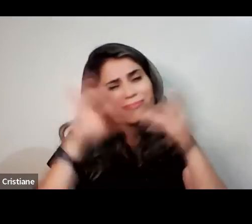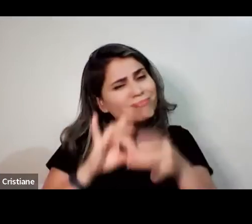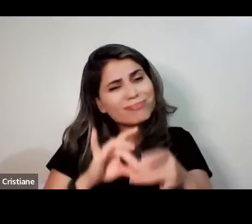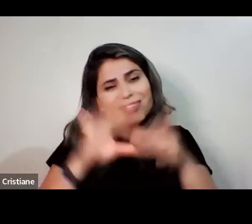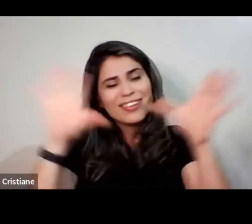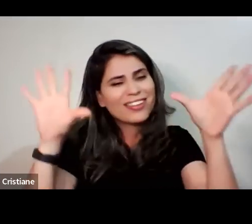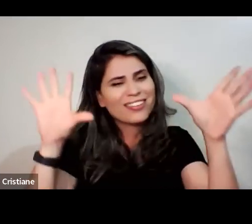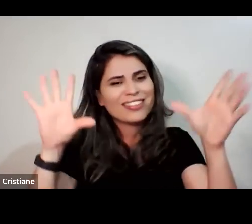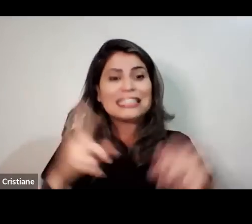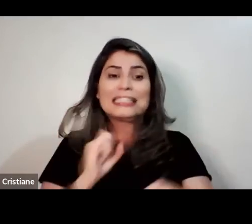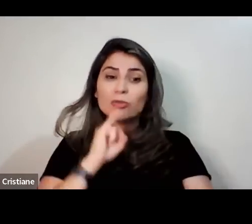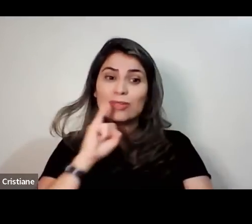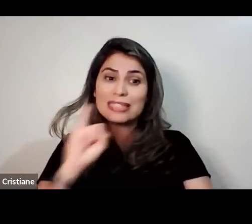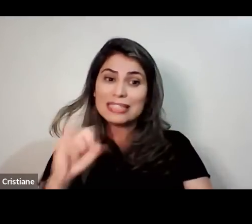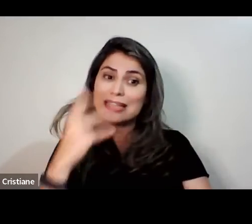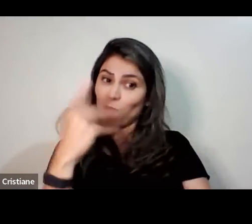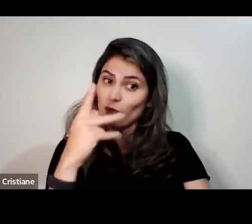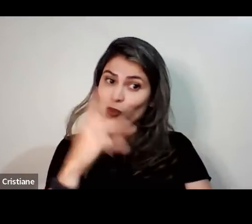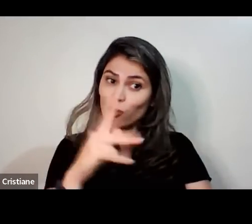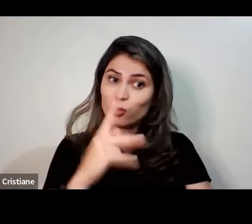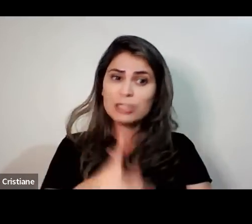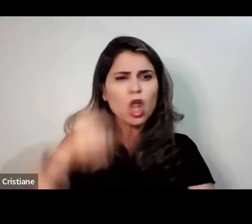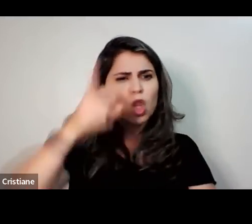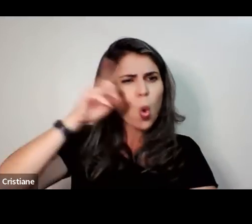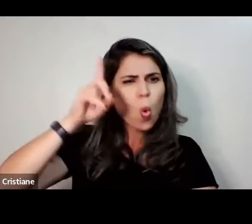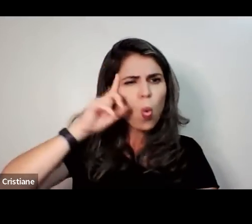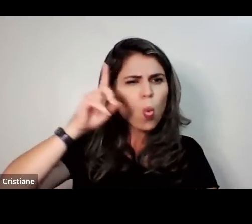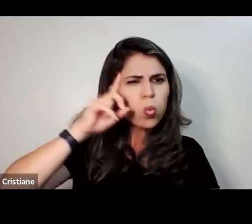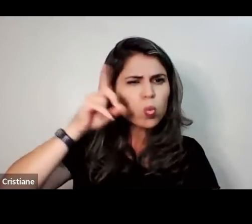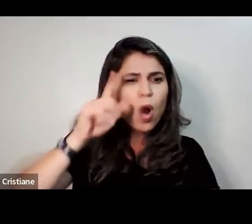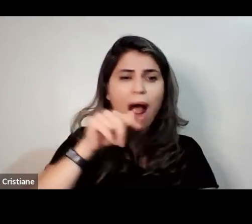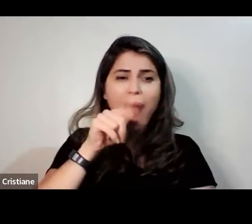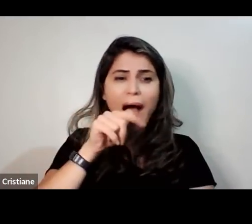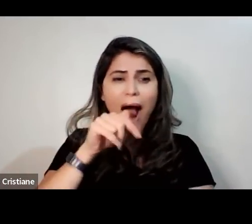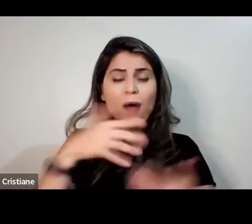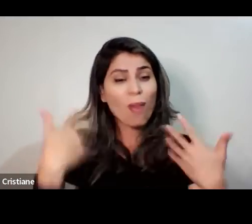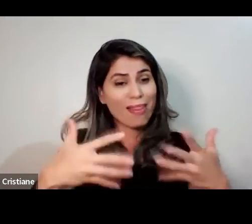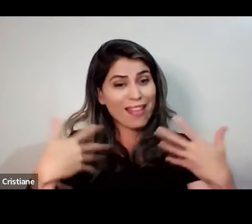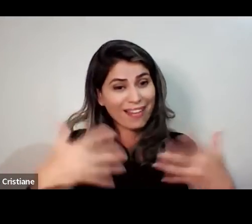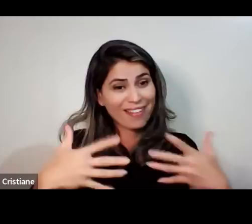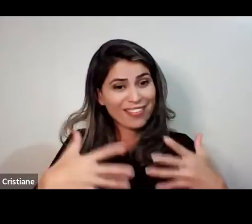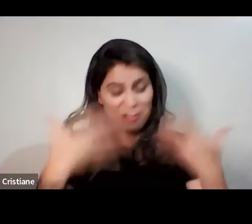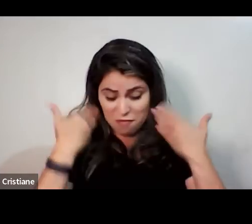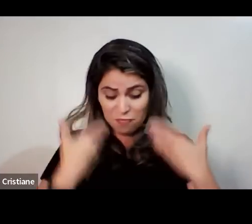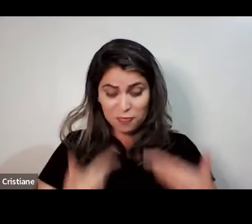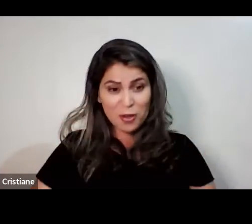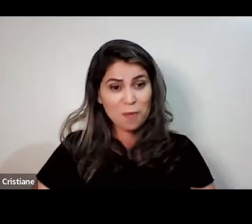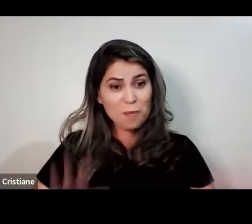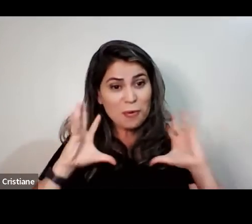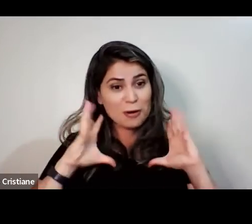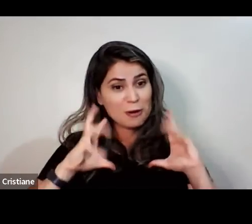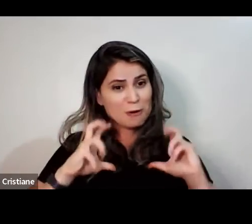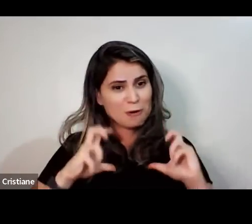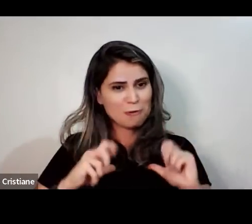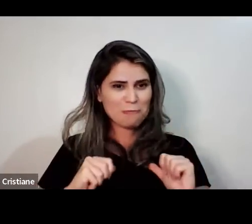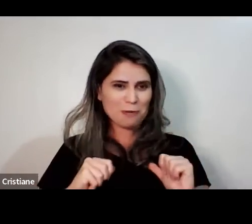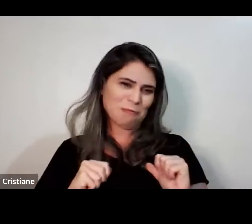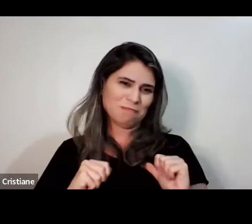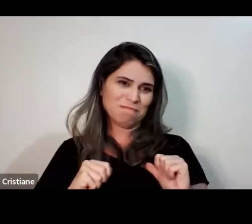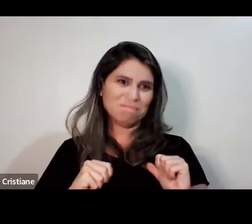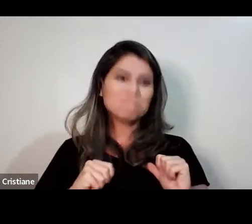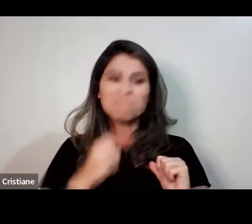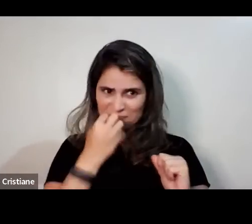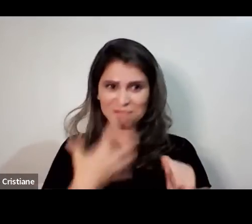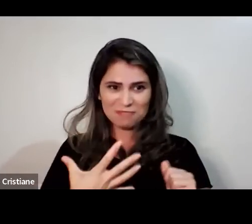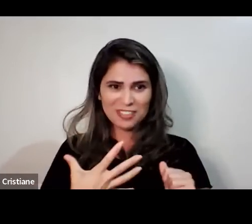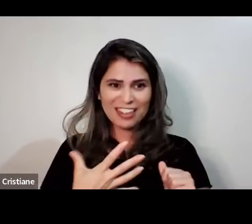o seu organismo. E este aqui vai durar a vida toda. Olha só que interessante. Por isso que é um projeto de saúde